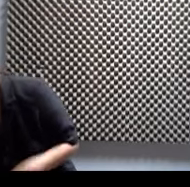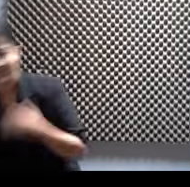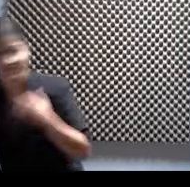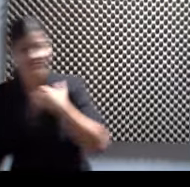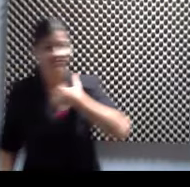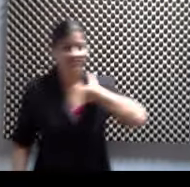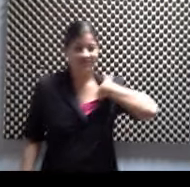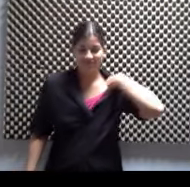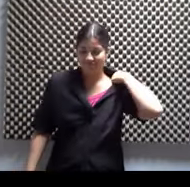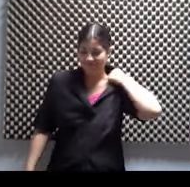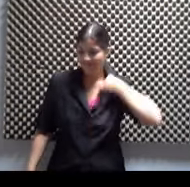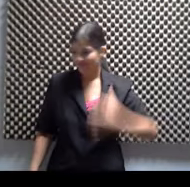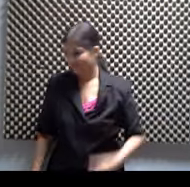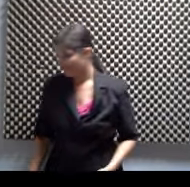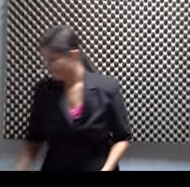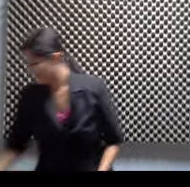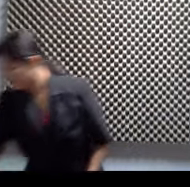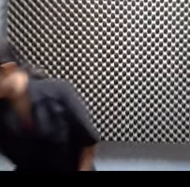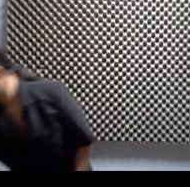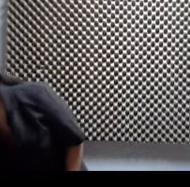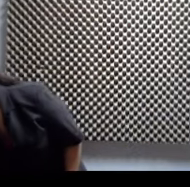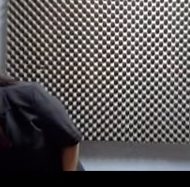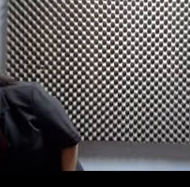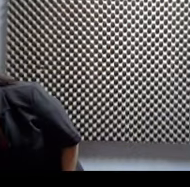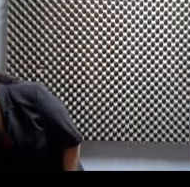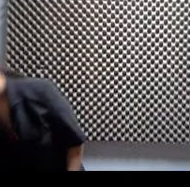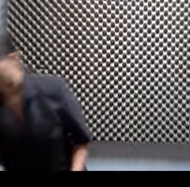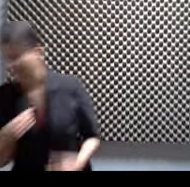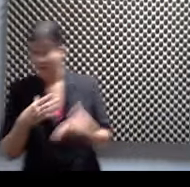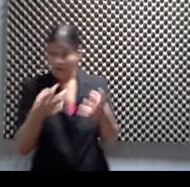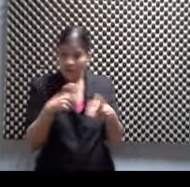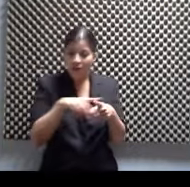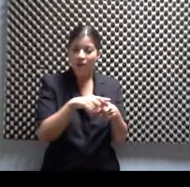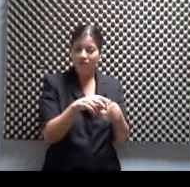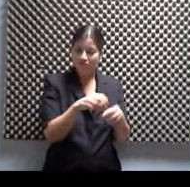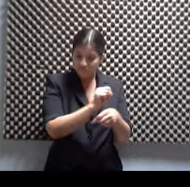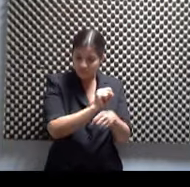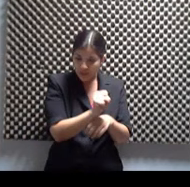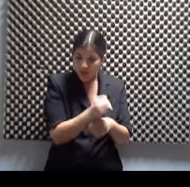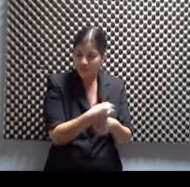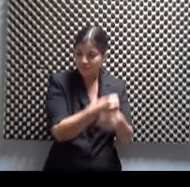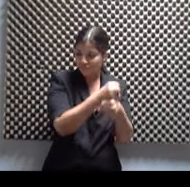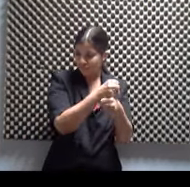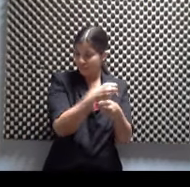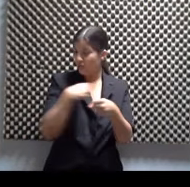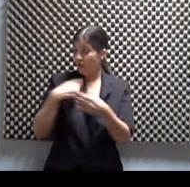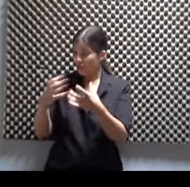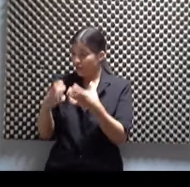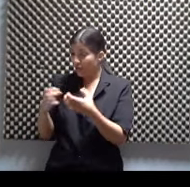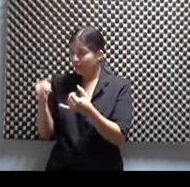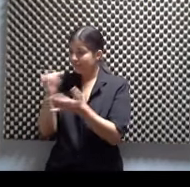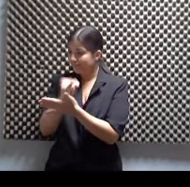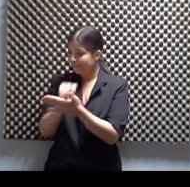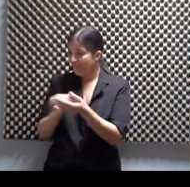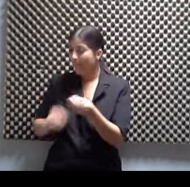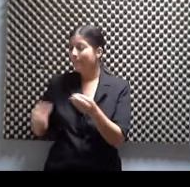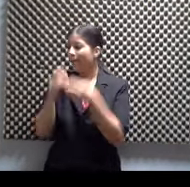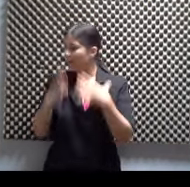Yo quiero vender más bizcochos. Yo quiero arreglar más carros. Yo quiero diseñar más ropa. Yo quiero recortar más clientes.